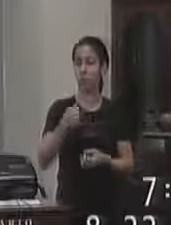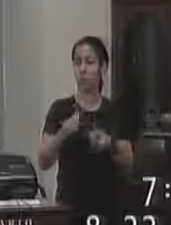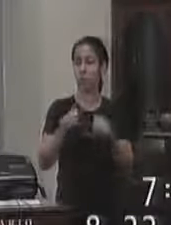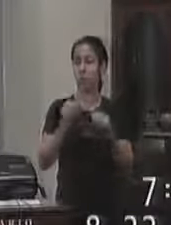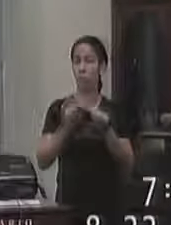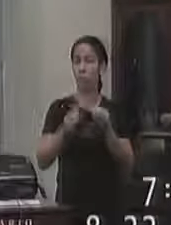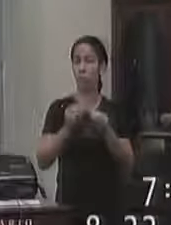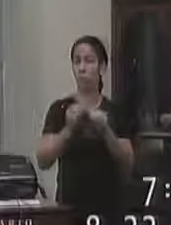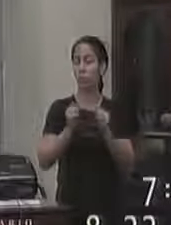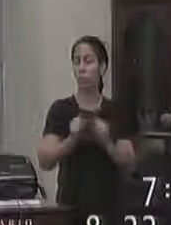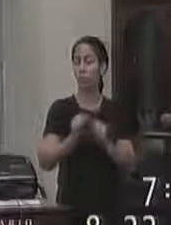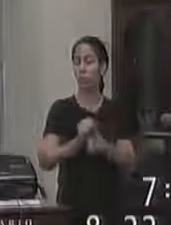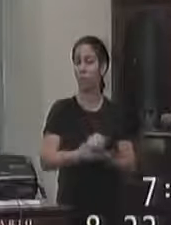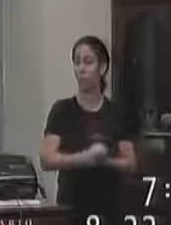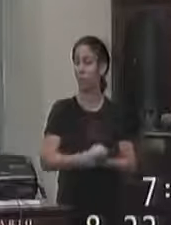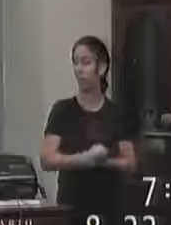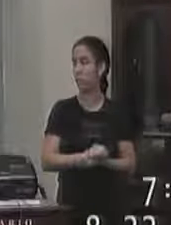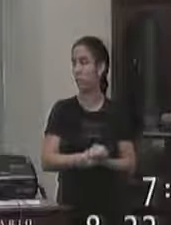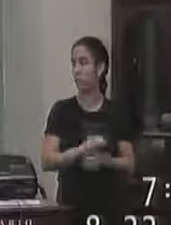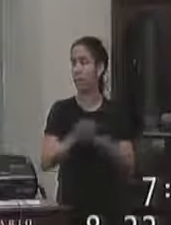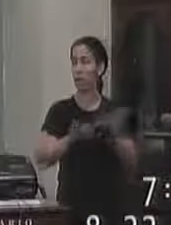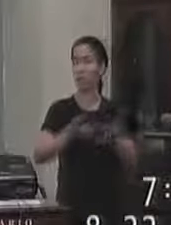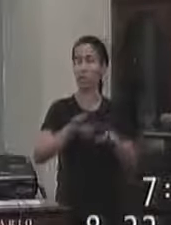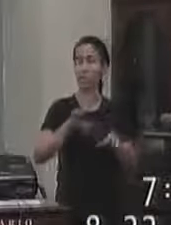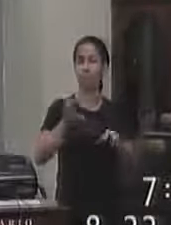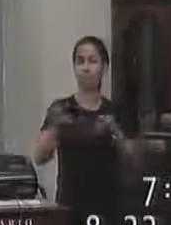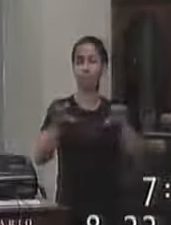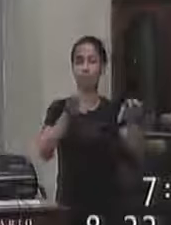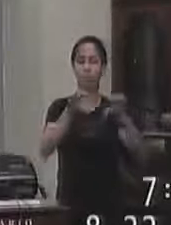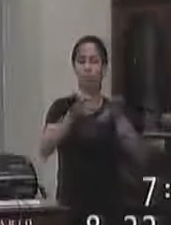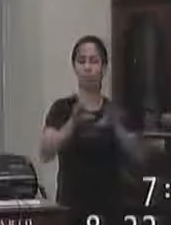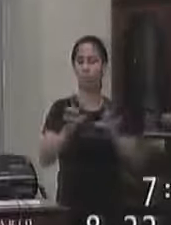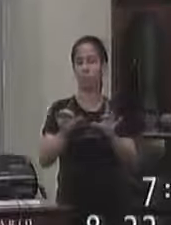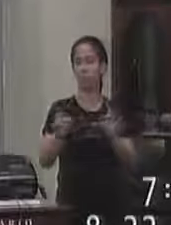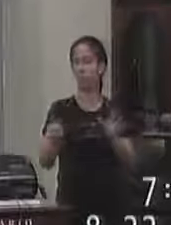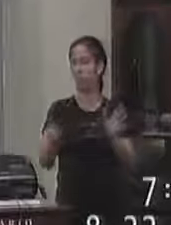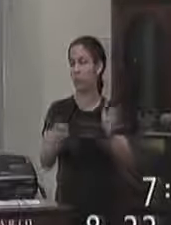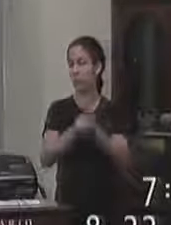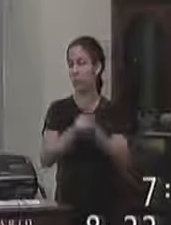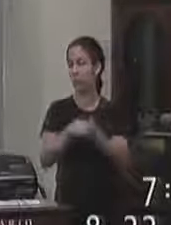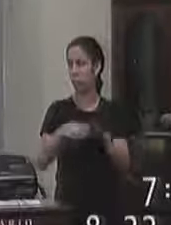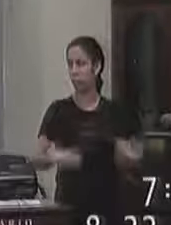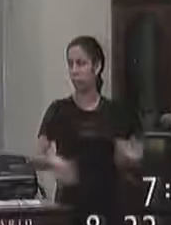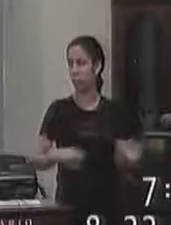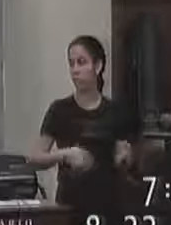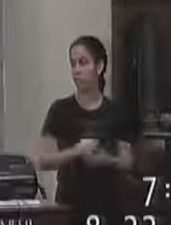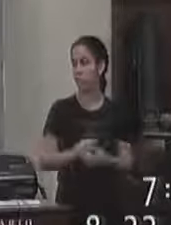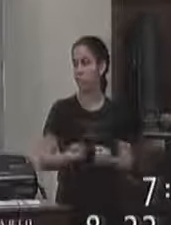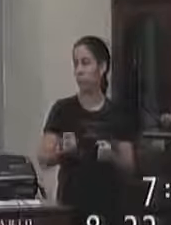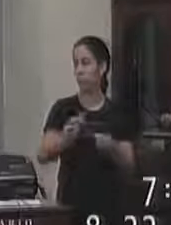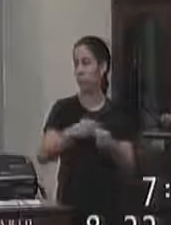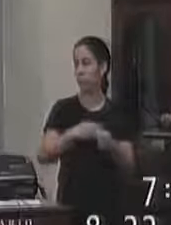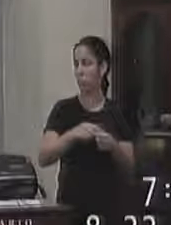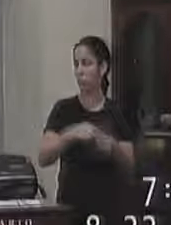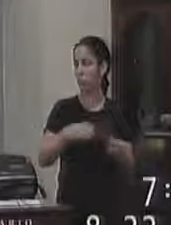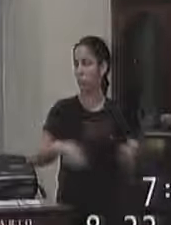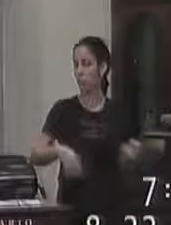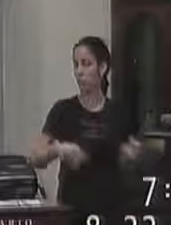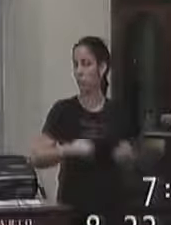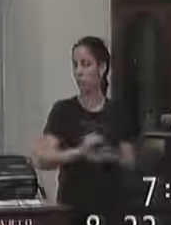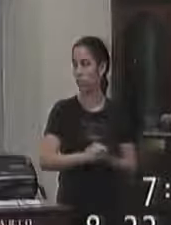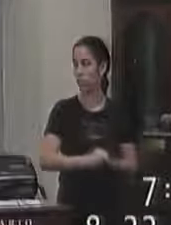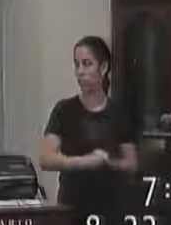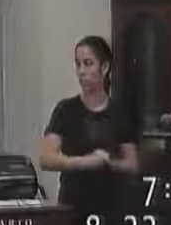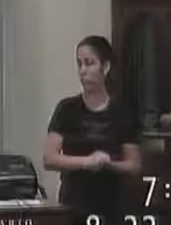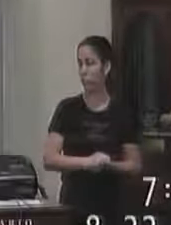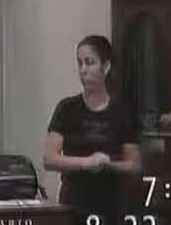ser em situações específicas por exemplo conservatória voltada para a música de